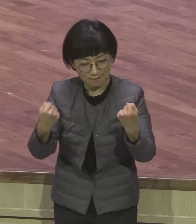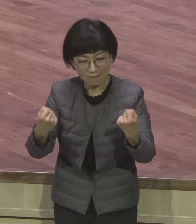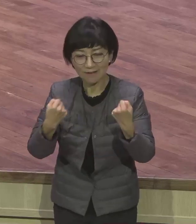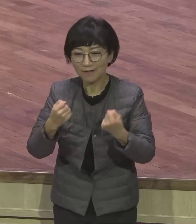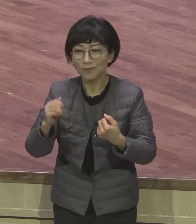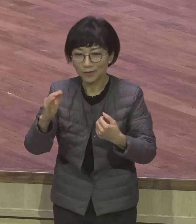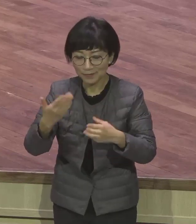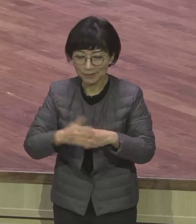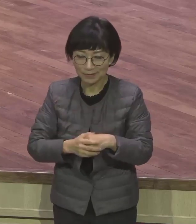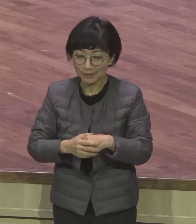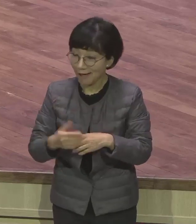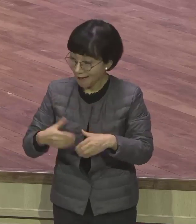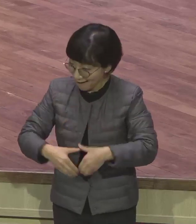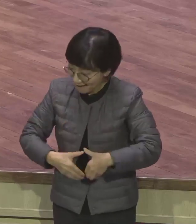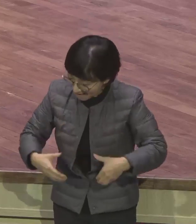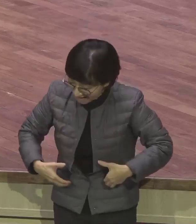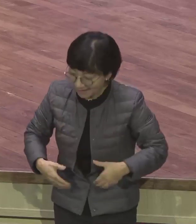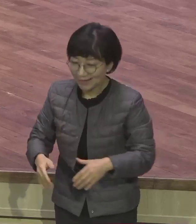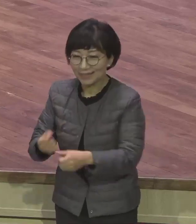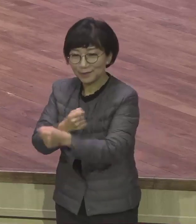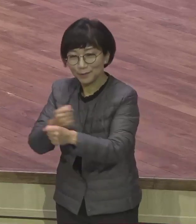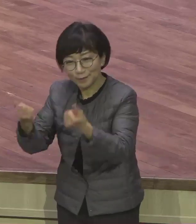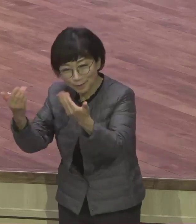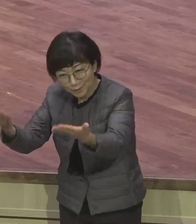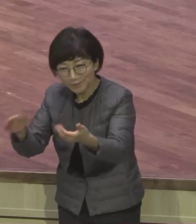배려하고 용서하고 이해하고 감사하고 감사하고